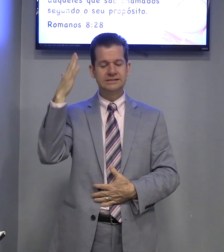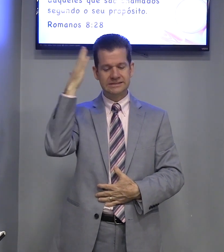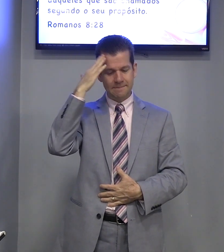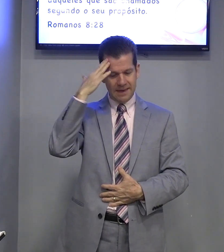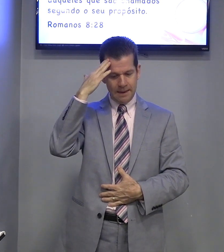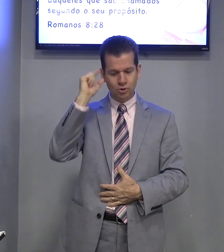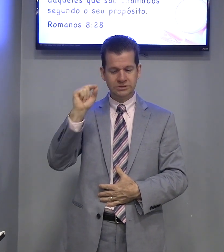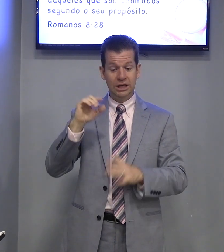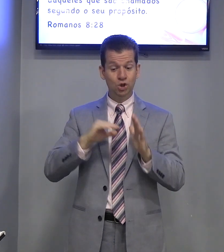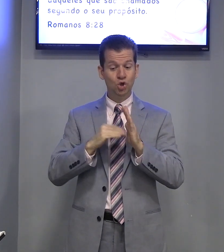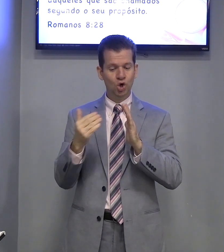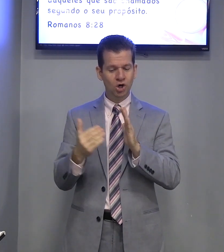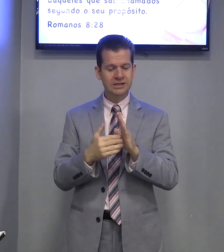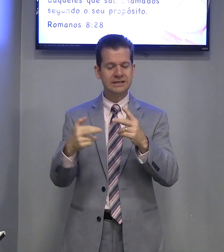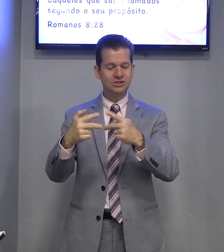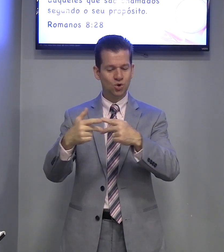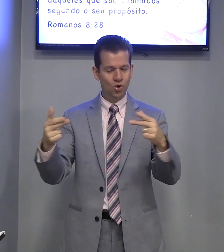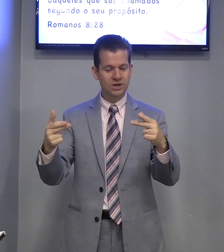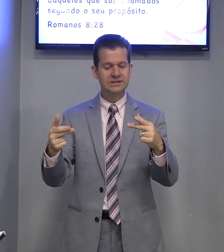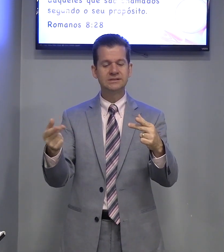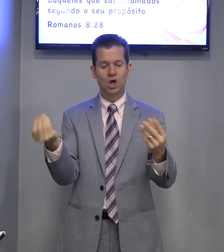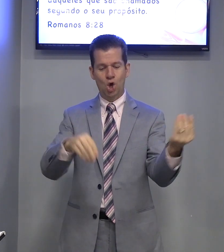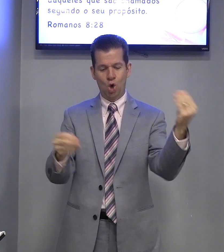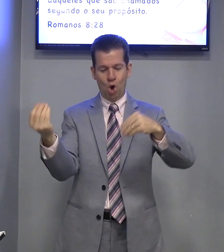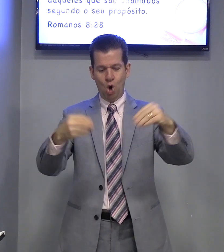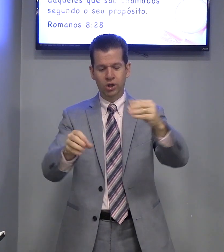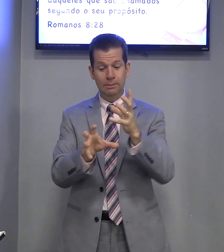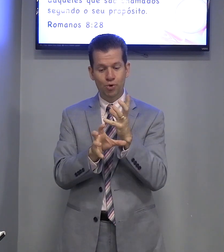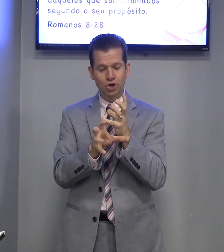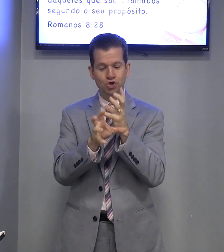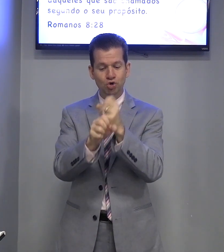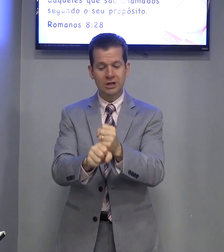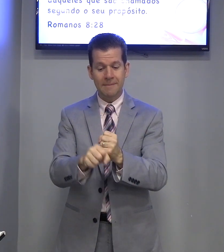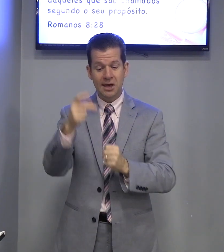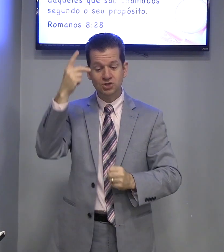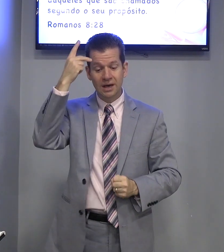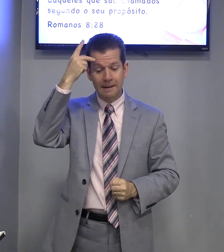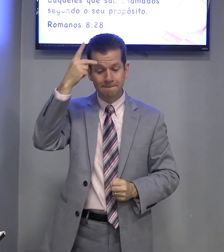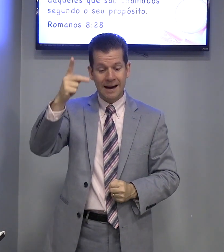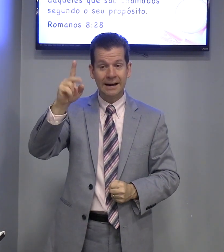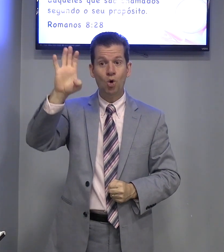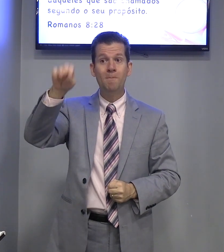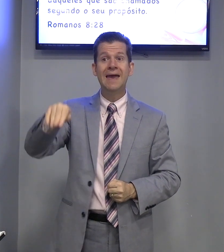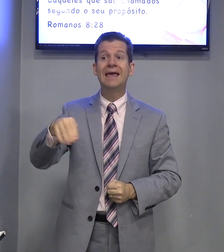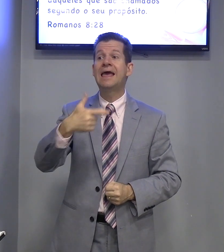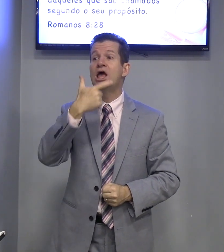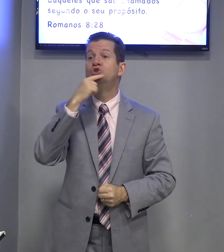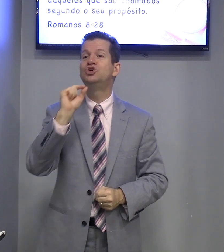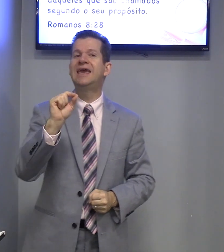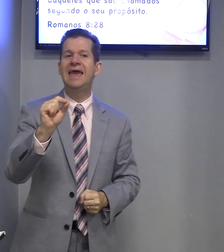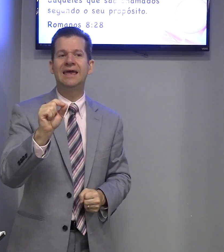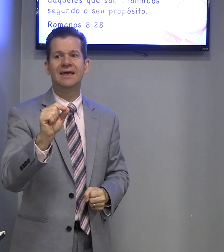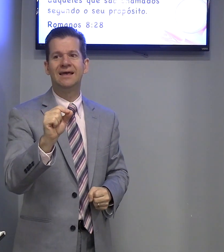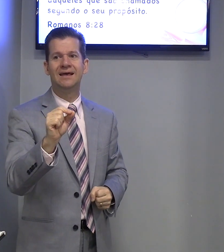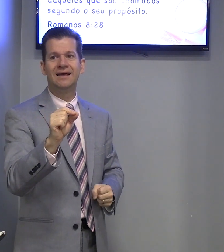sabemos que todas as coisas contribuem juntamente para o bem. De quem? Eu.